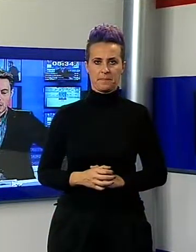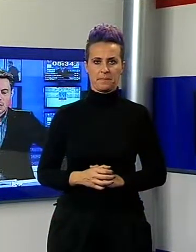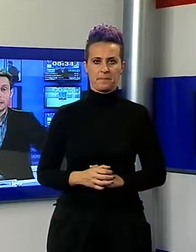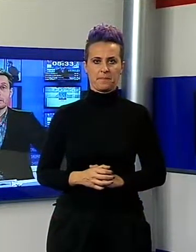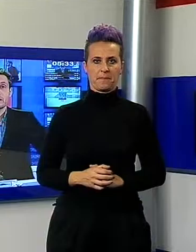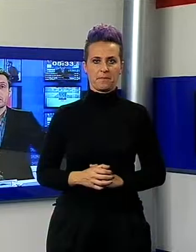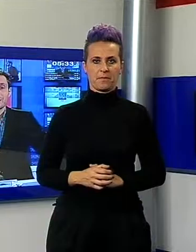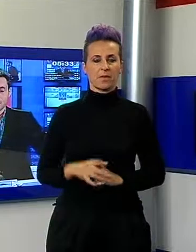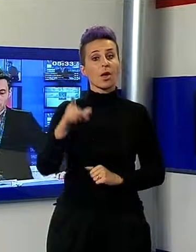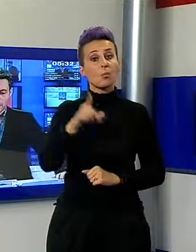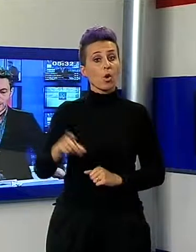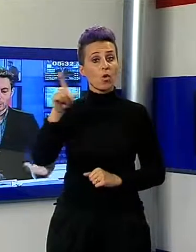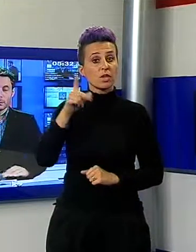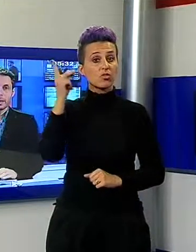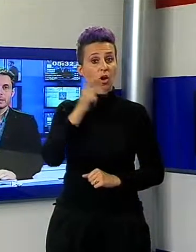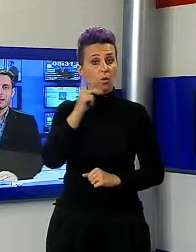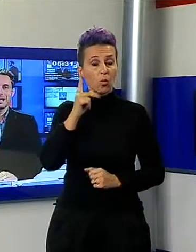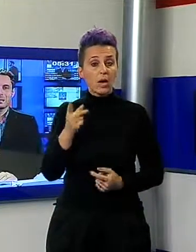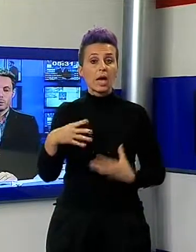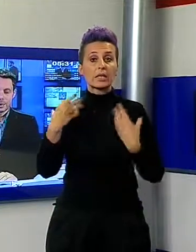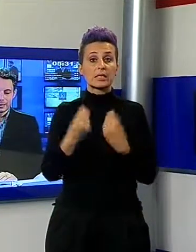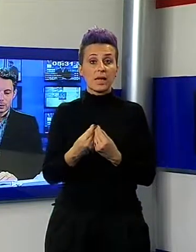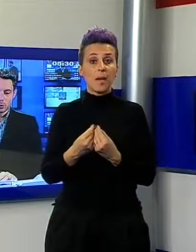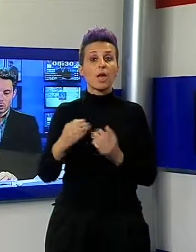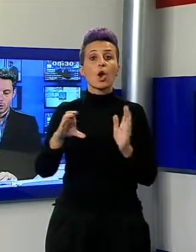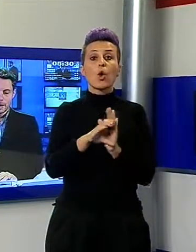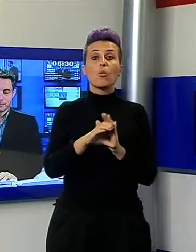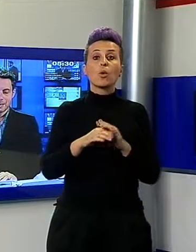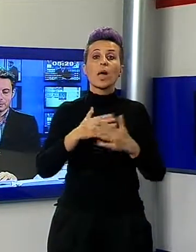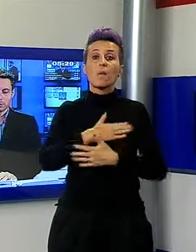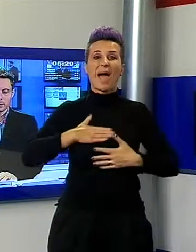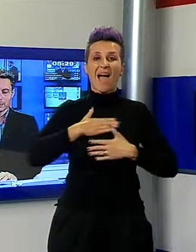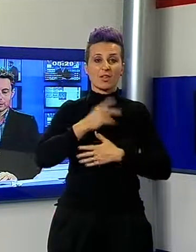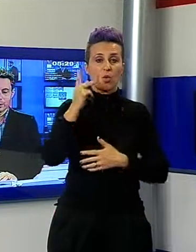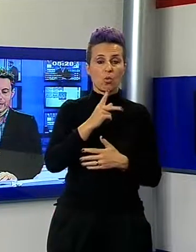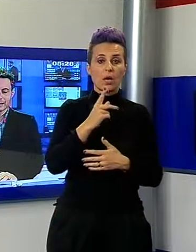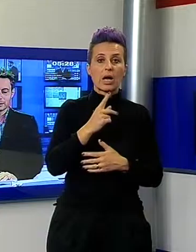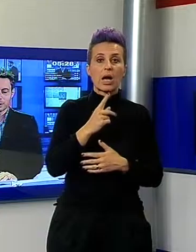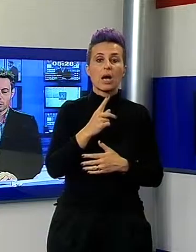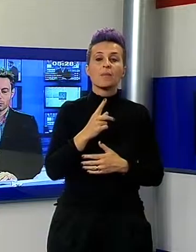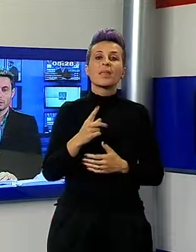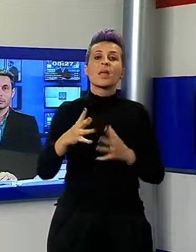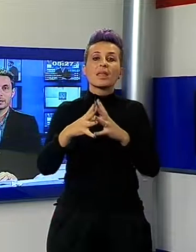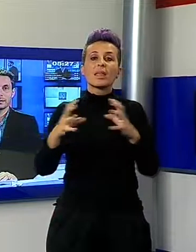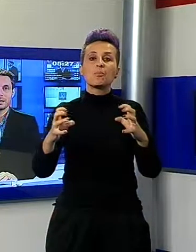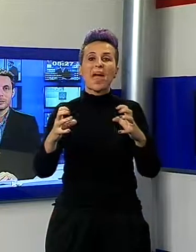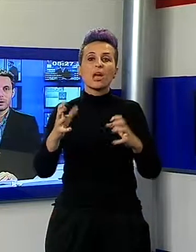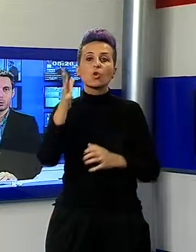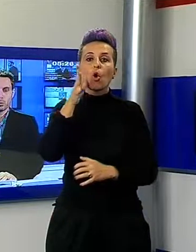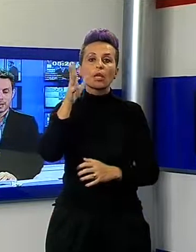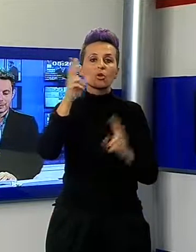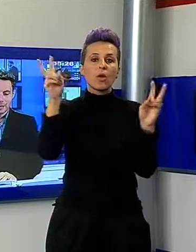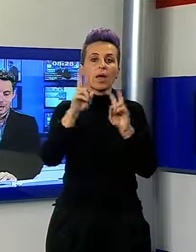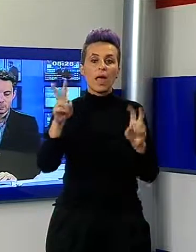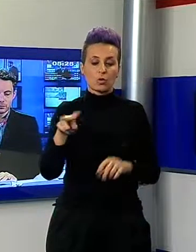La provincia di Lucca e il comune di Bagni di Lucca dicono no all'impianto idroelettrico sul torrente Lima